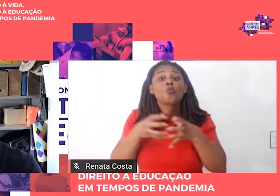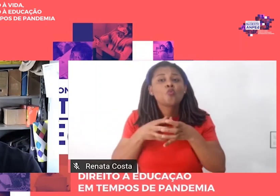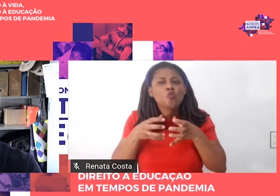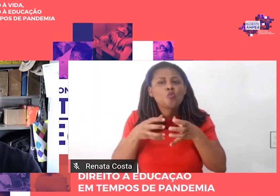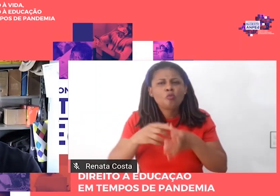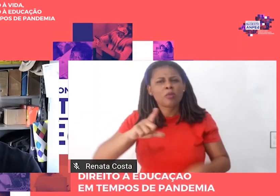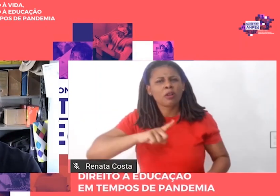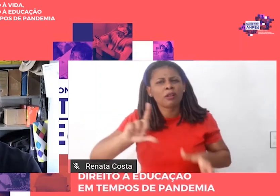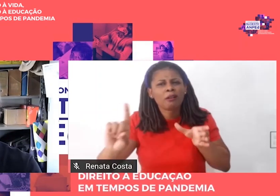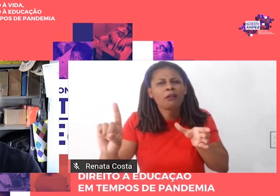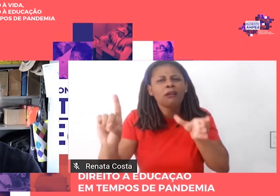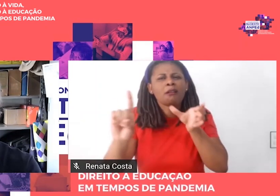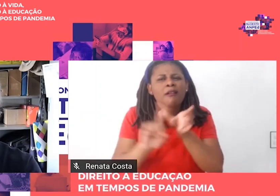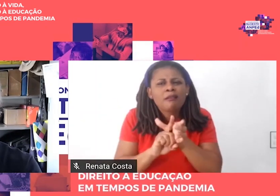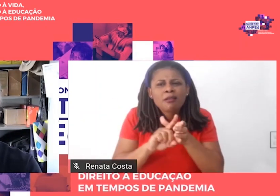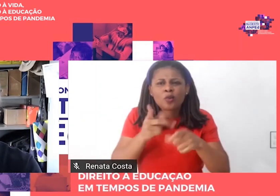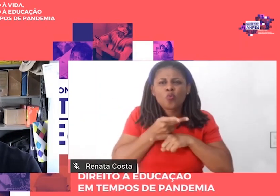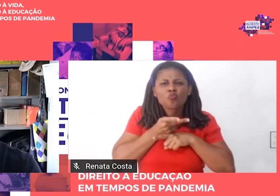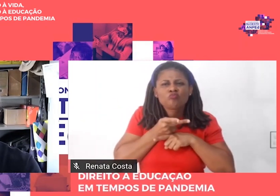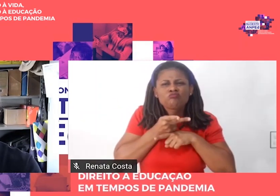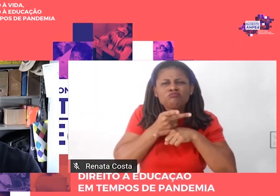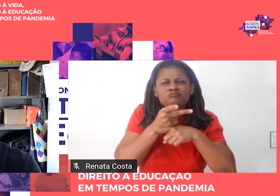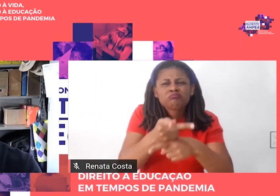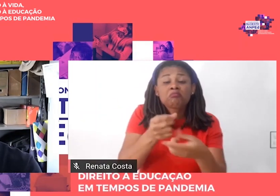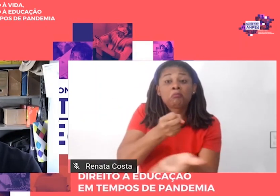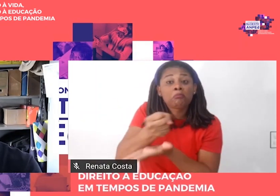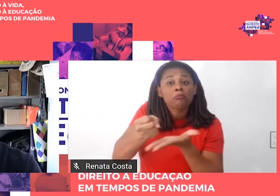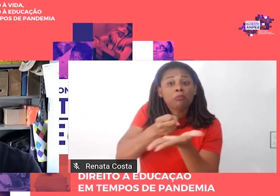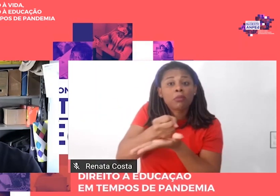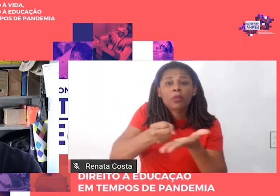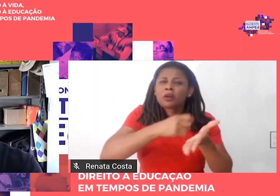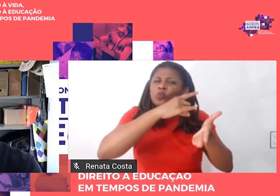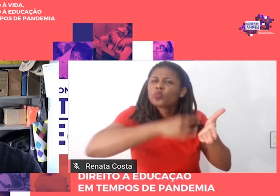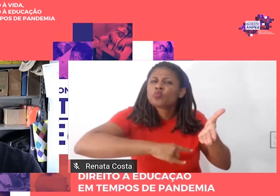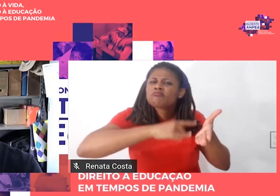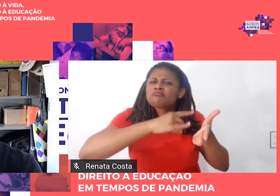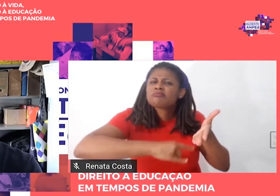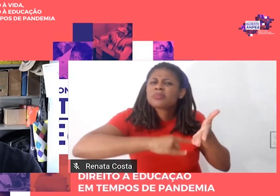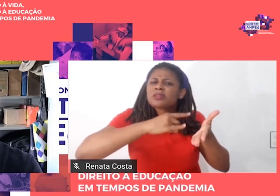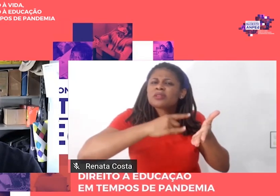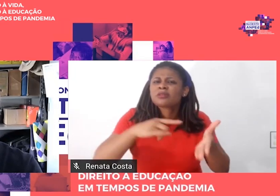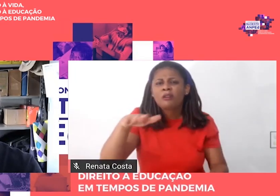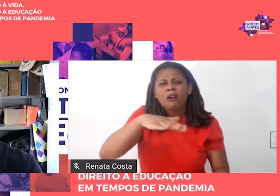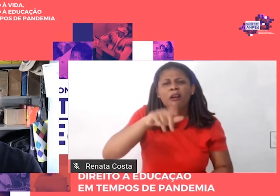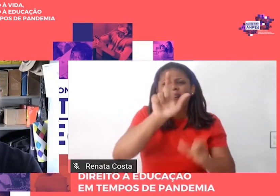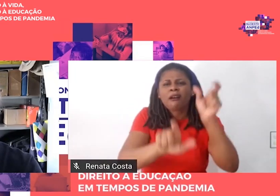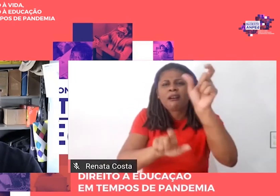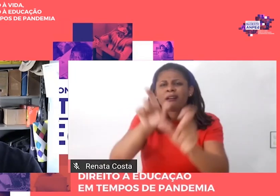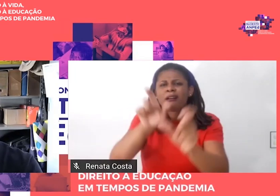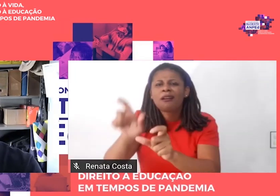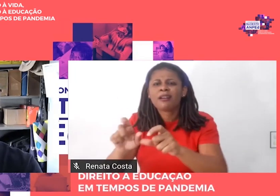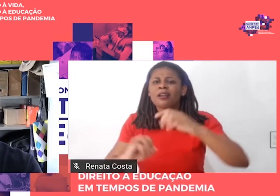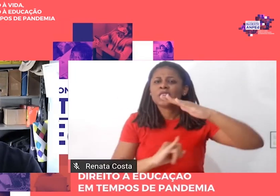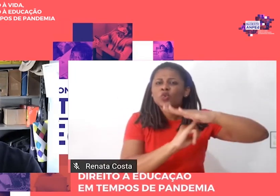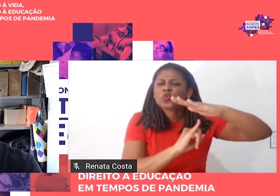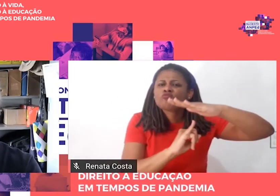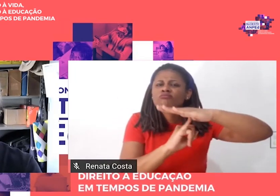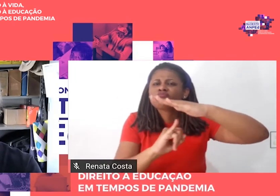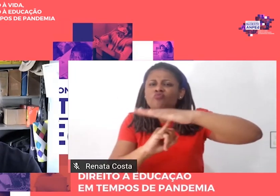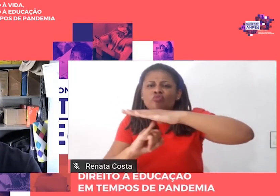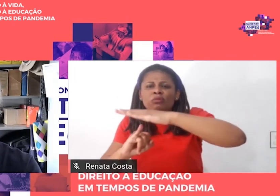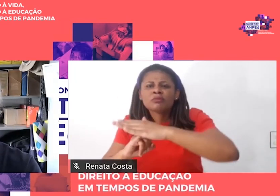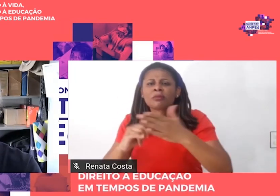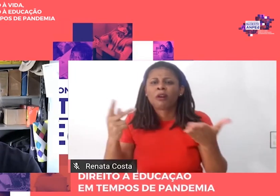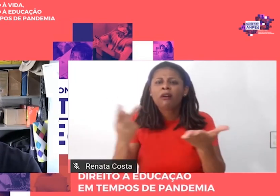na busca de base documental para o estudo de atores, instituições e situações do